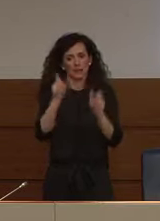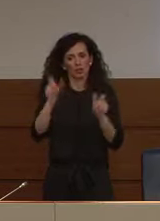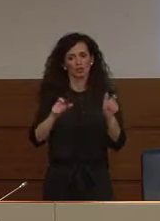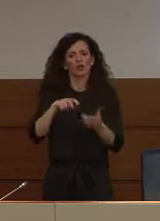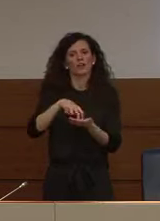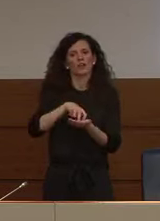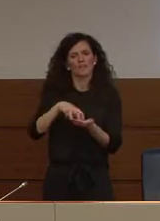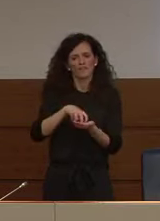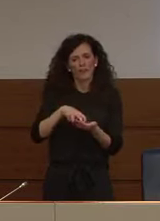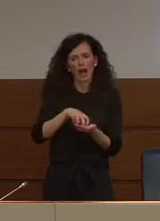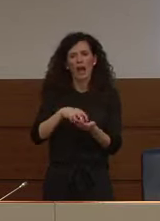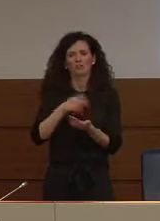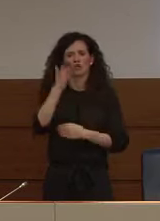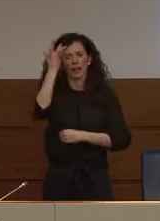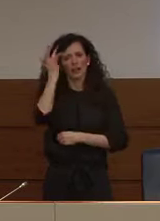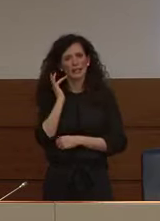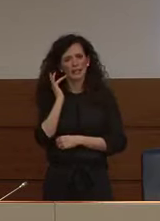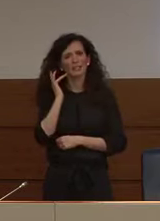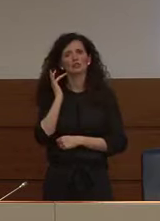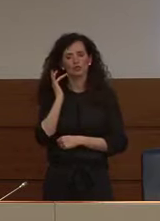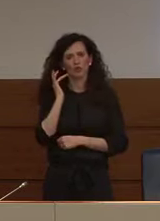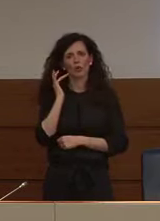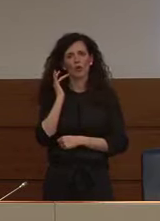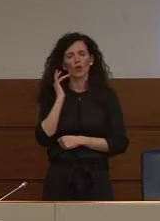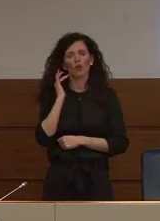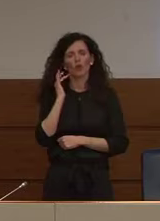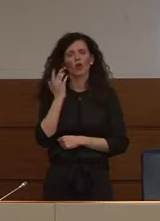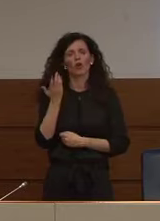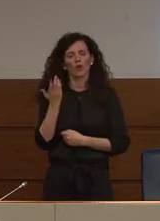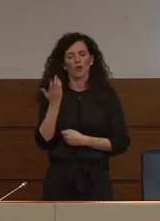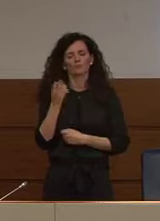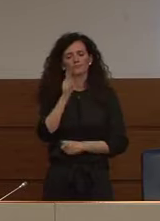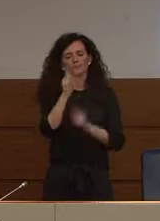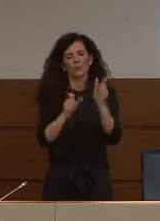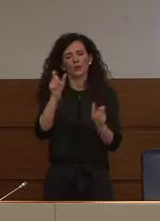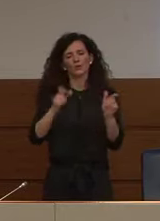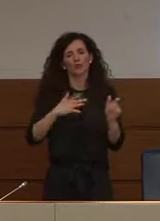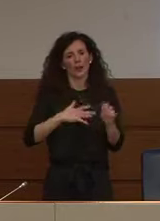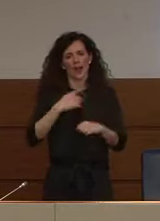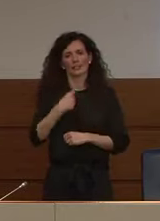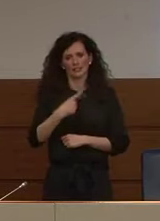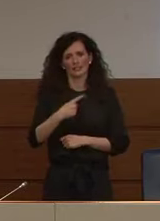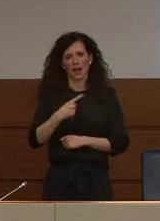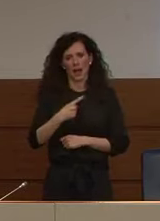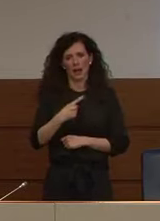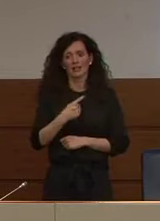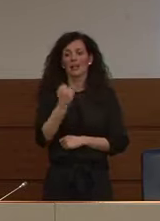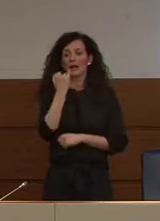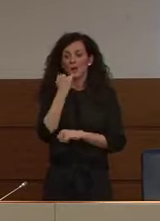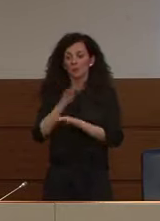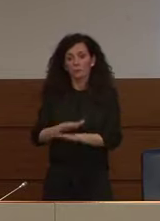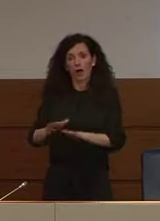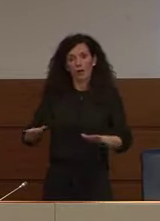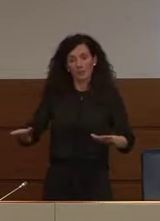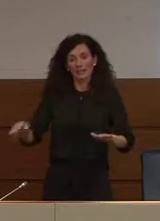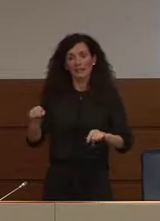soggetti a rischio sono le persone anziane e i bambini